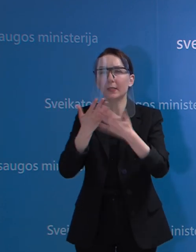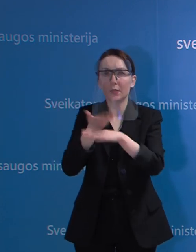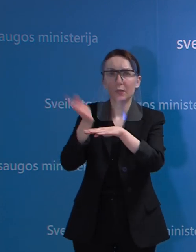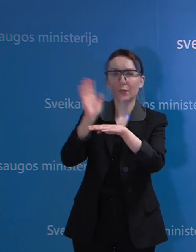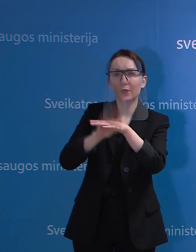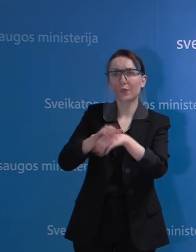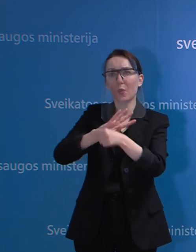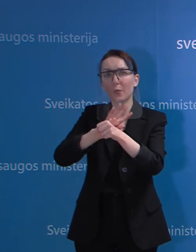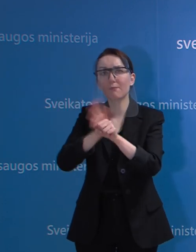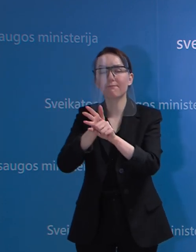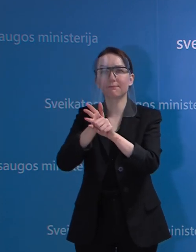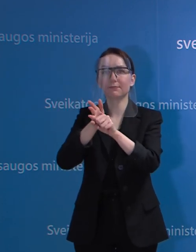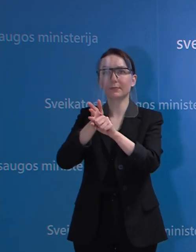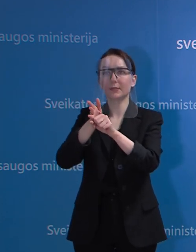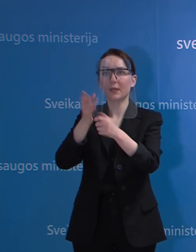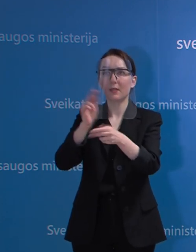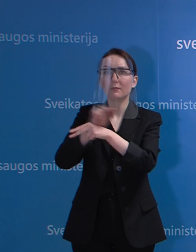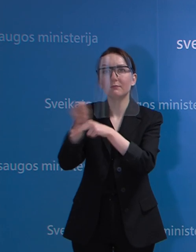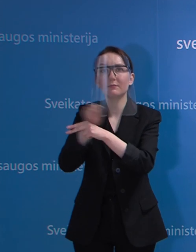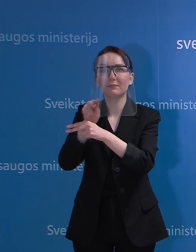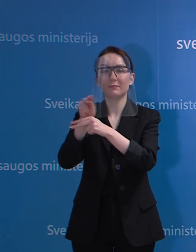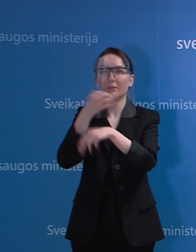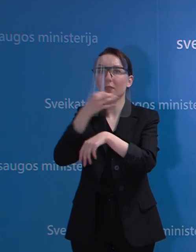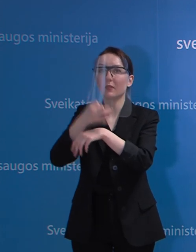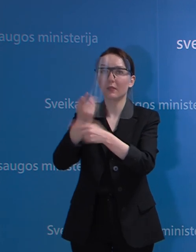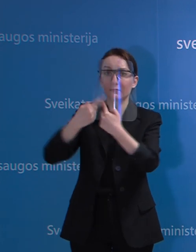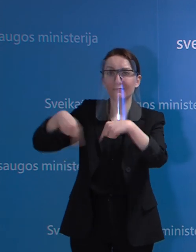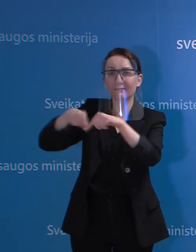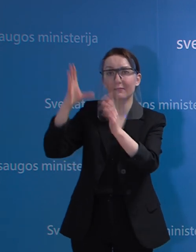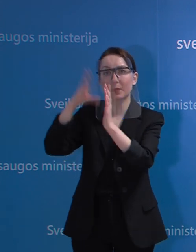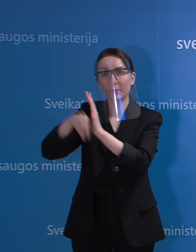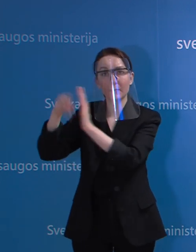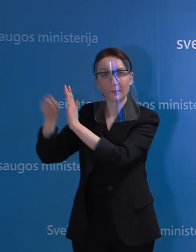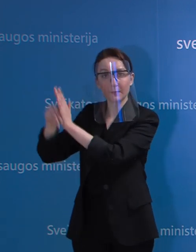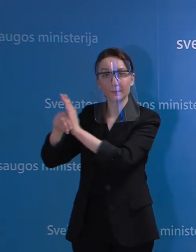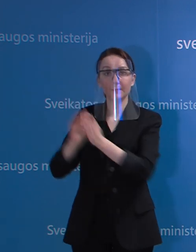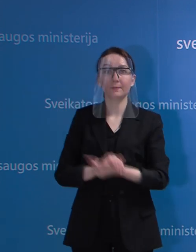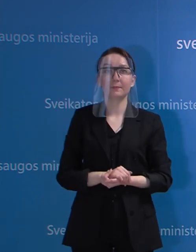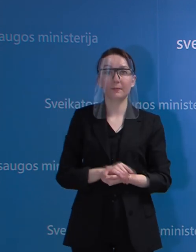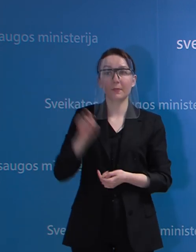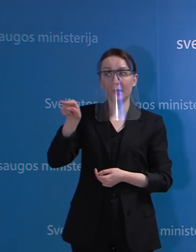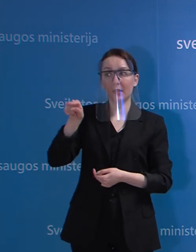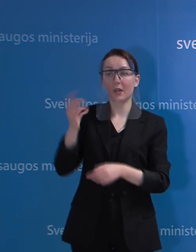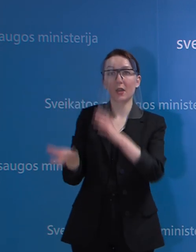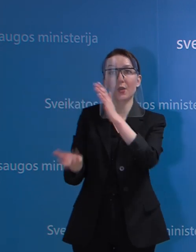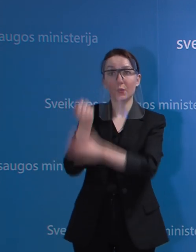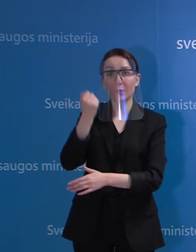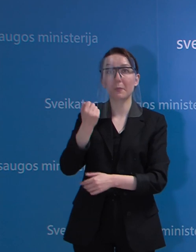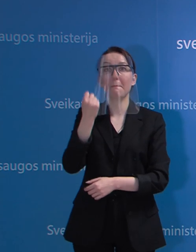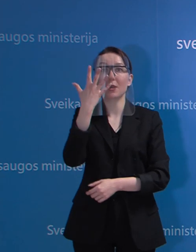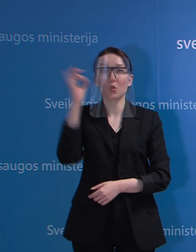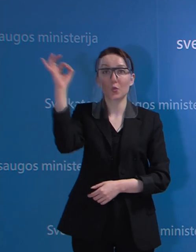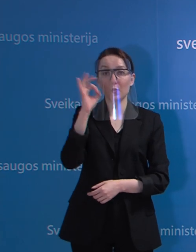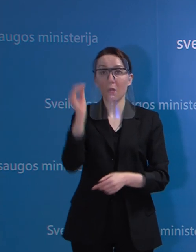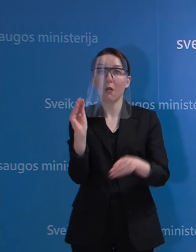COVID užkrato, sukeltas įkatos problemas, kad jie gautų 15